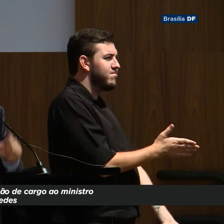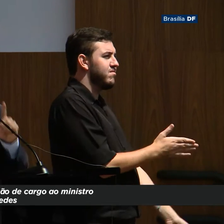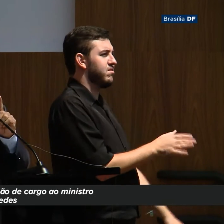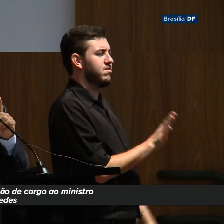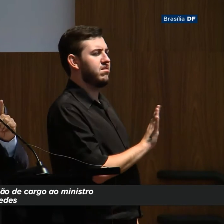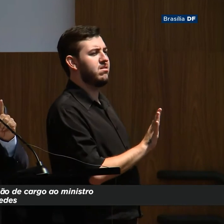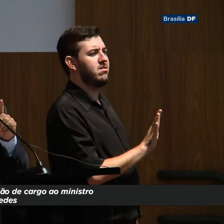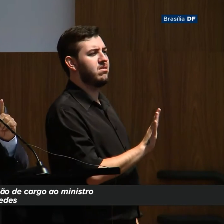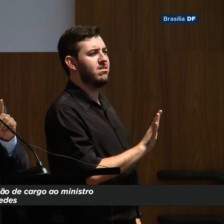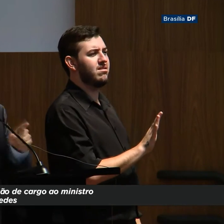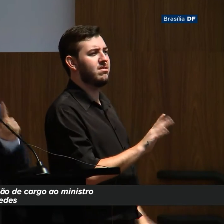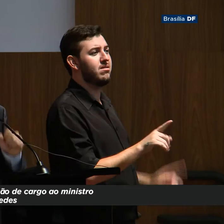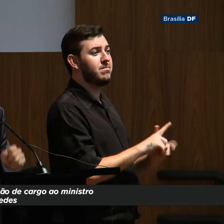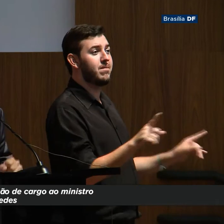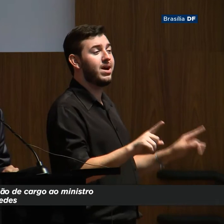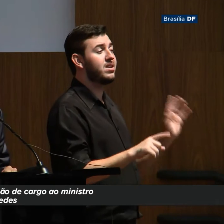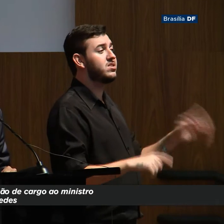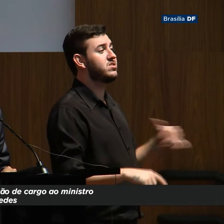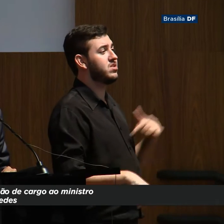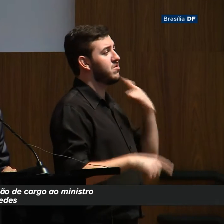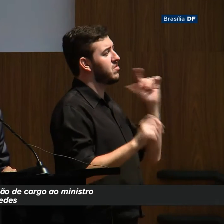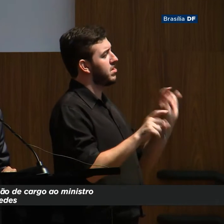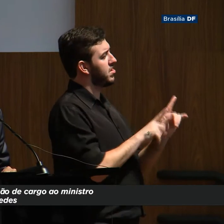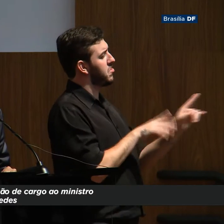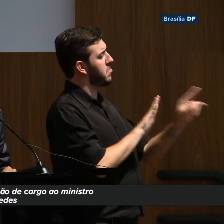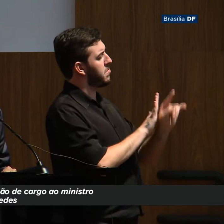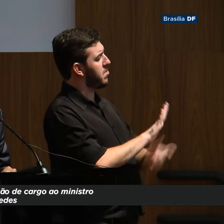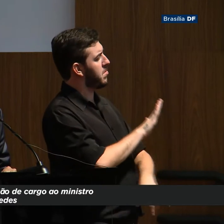onde piratas privados,